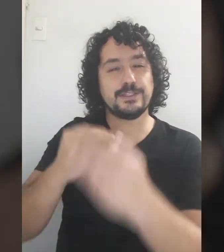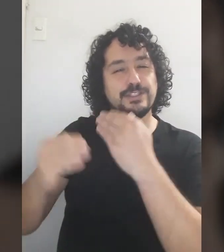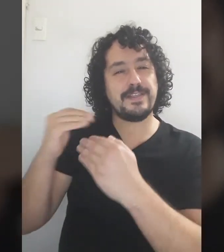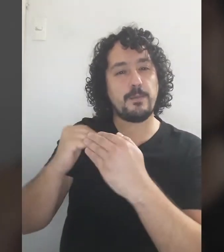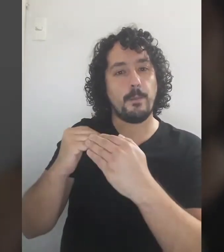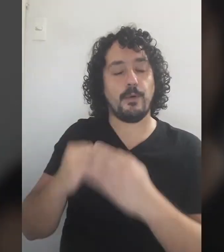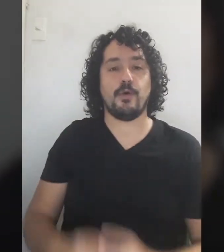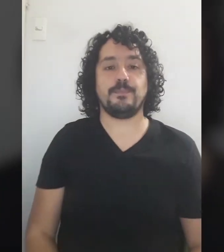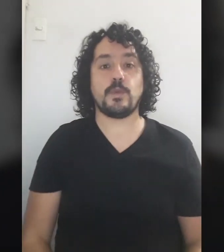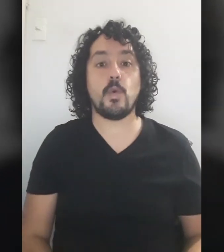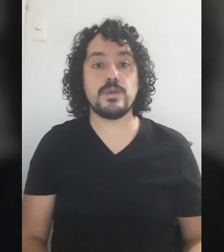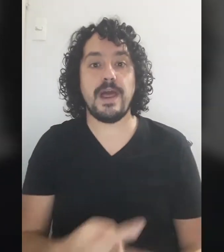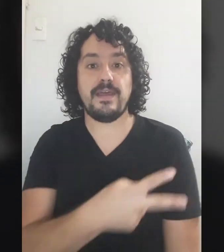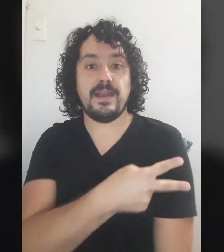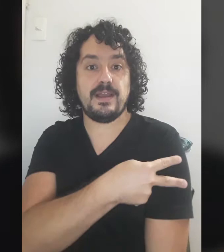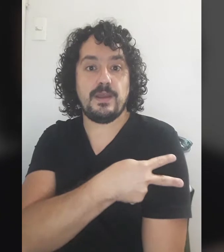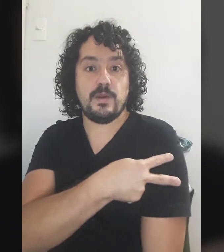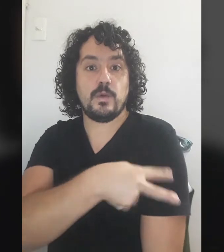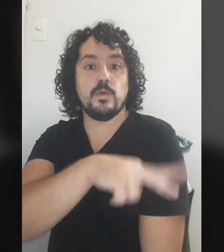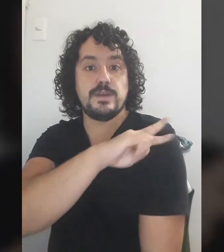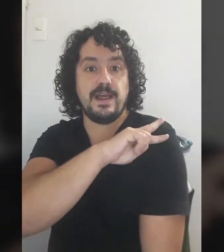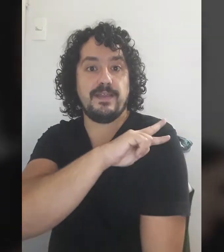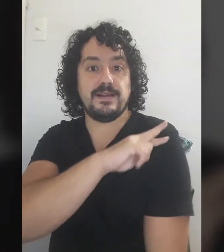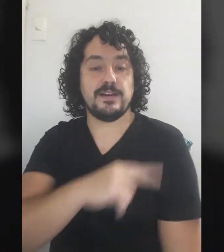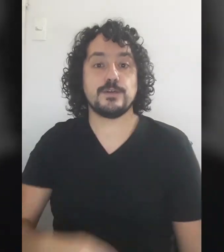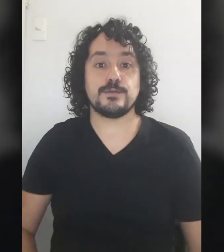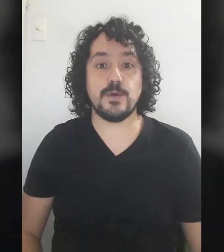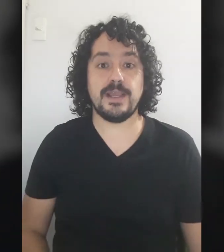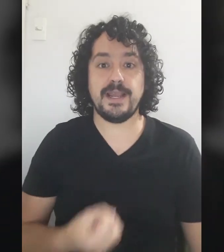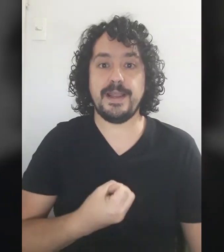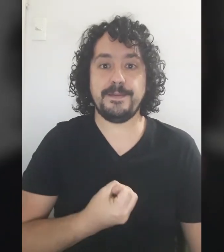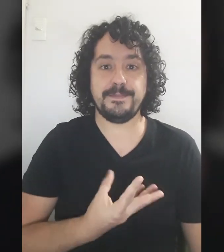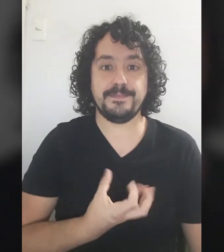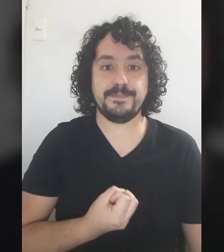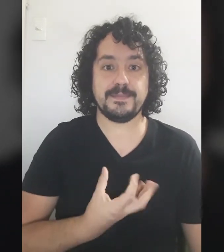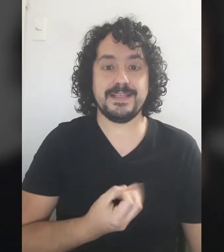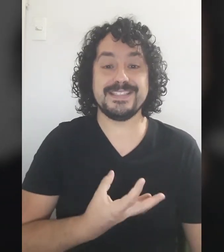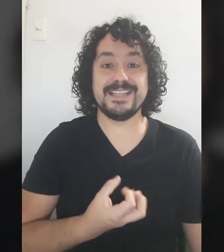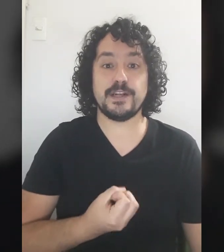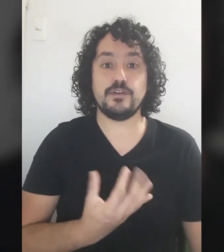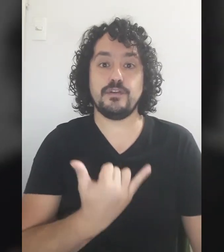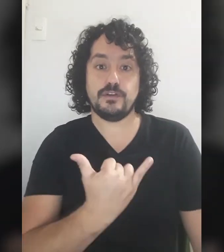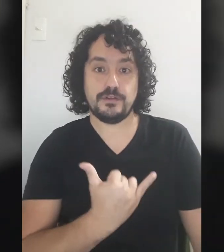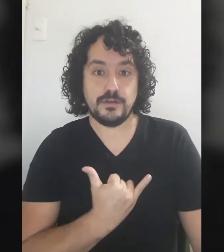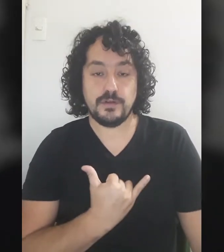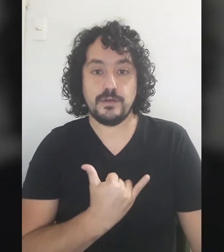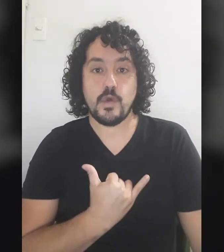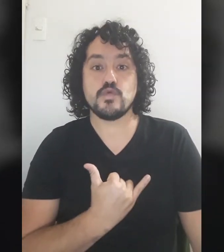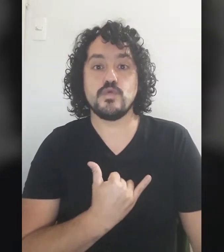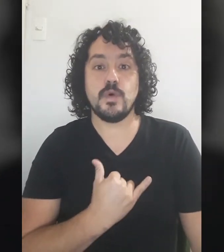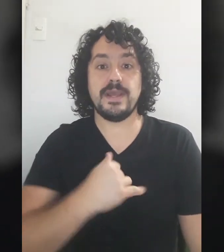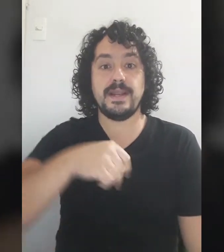otros se dan un poco, cuñada, cuñada Fuegra, yerno, nuera,